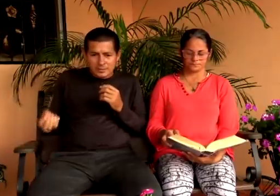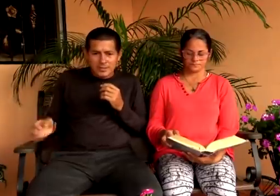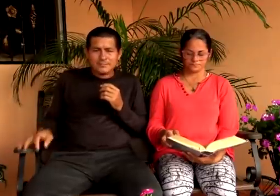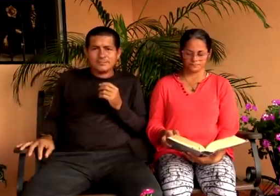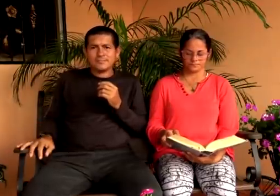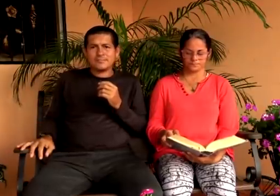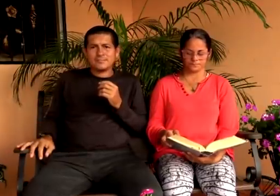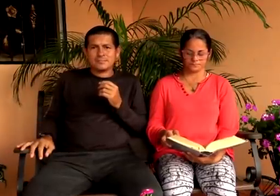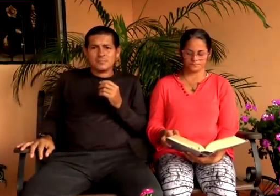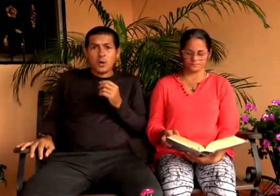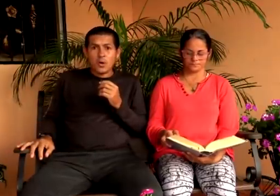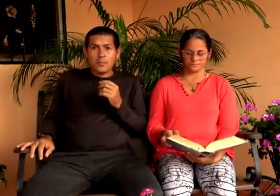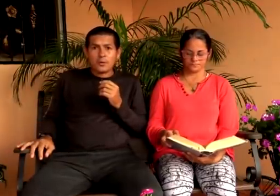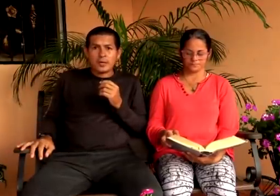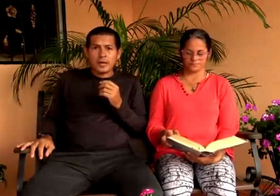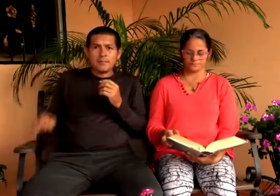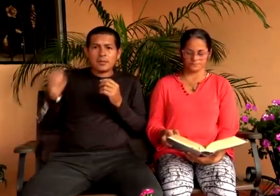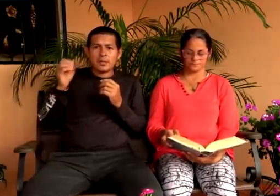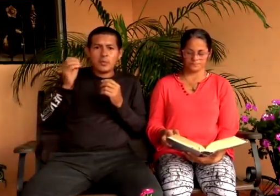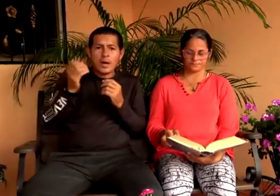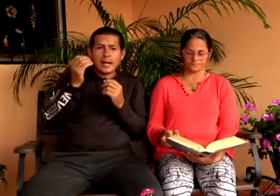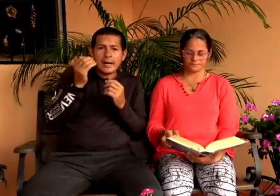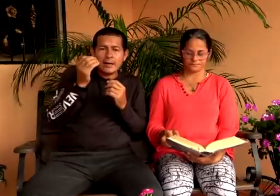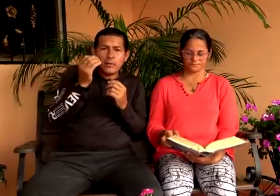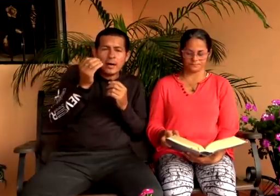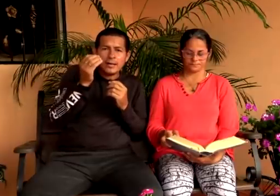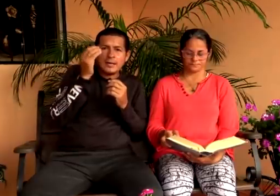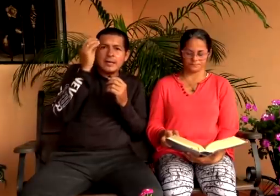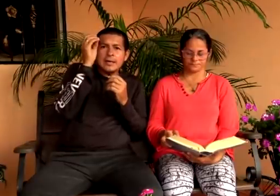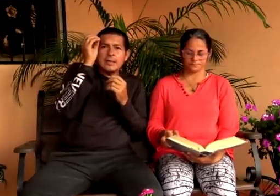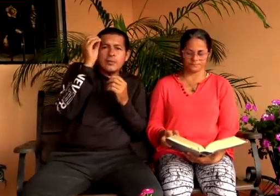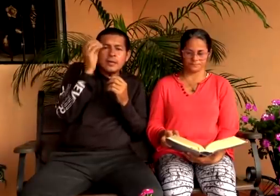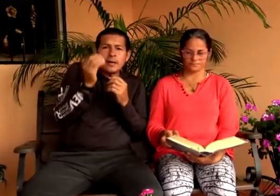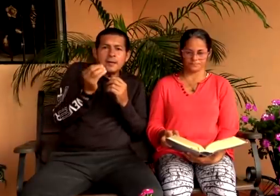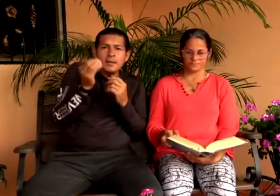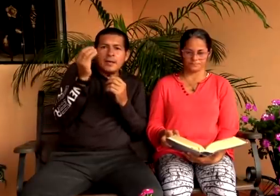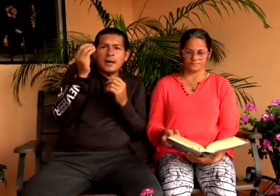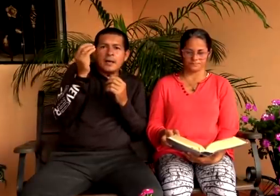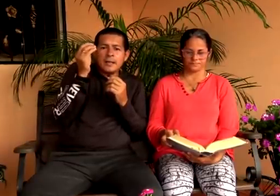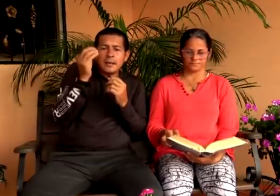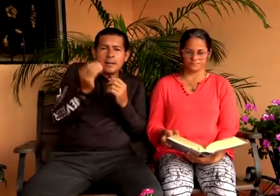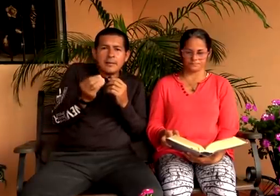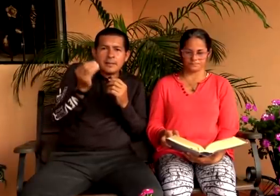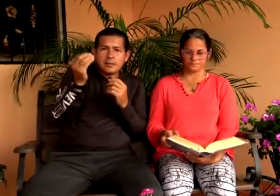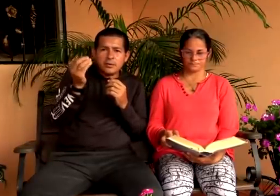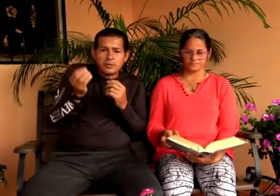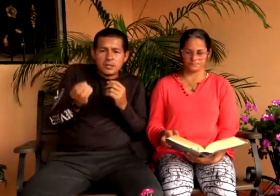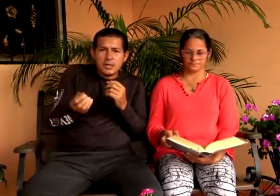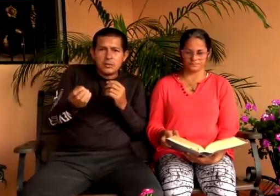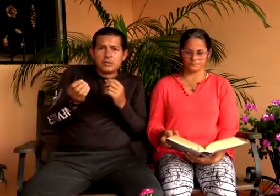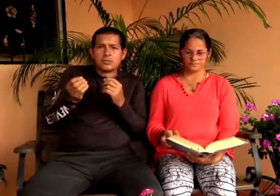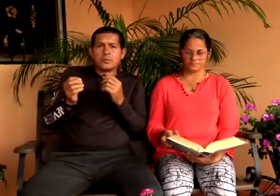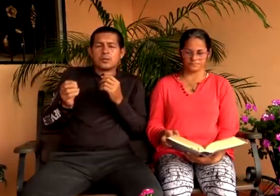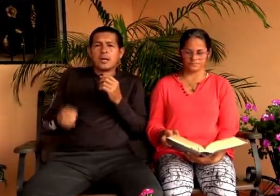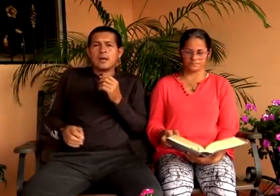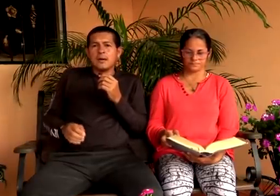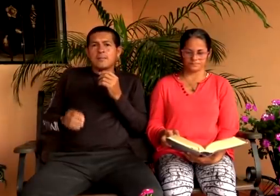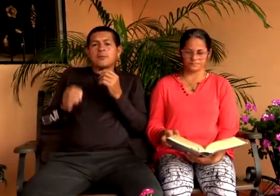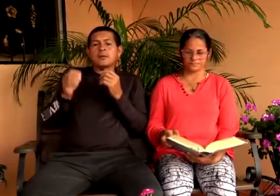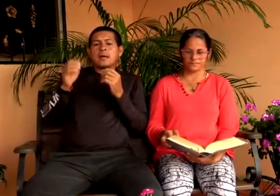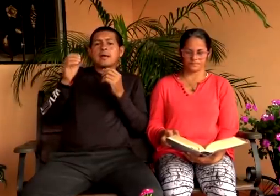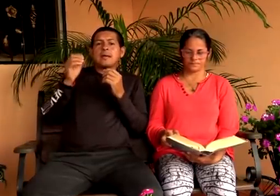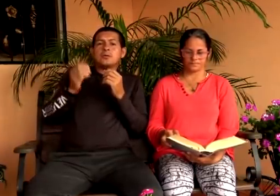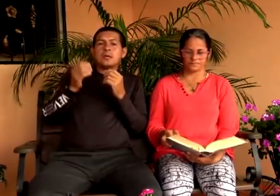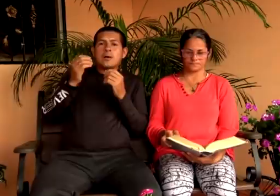¿lo aceptan? no ¿por qué? porque no hay no hay cabida de la palabra de dios en ellos ¿por qué?